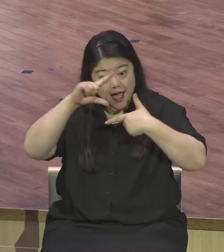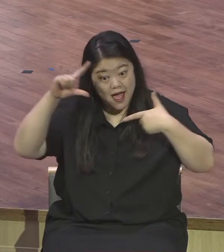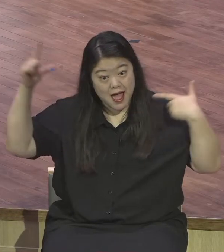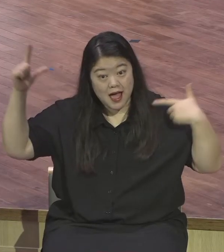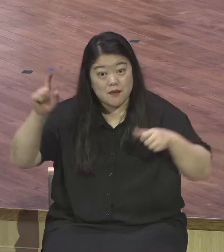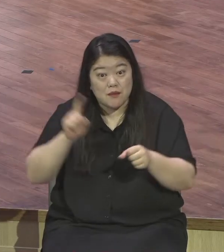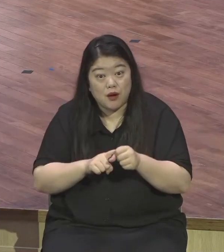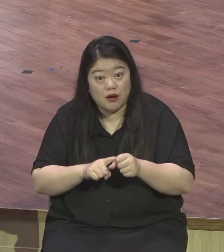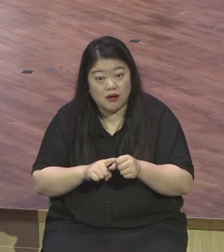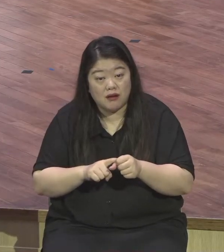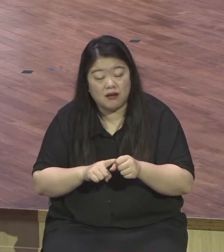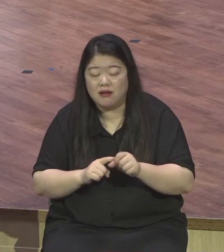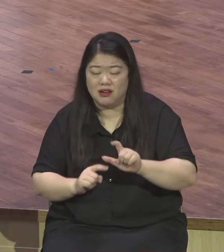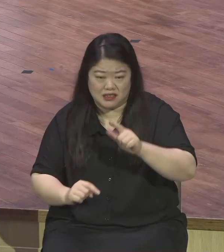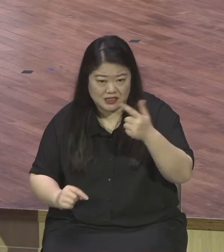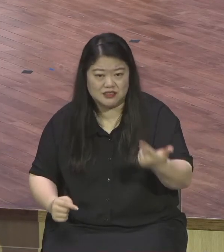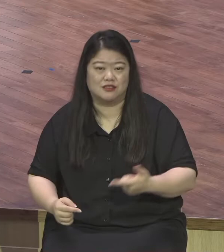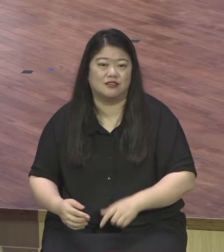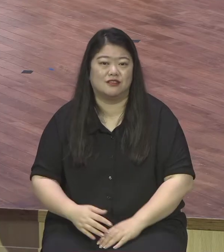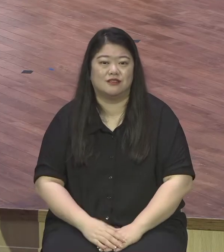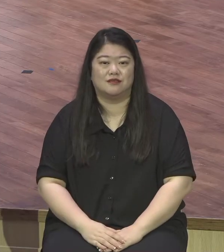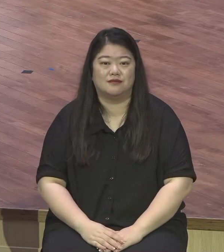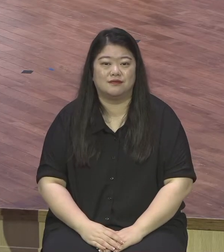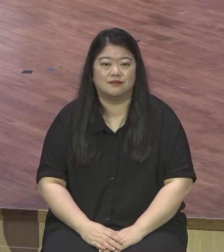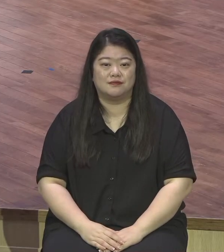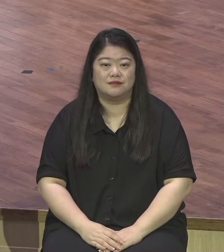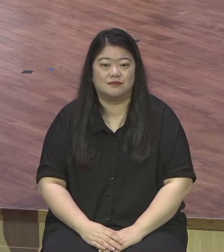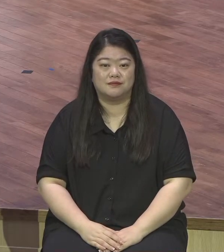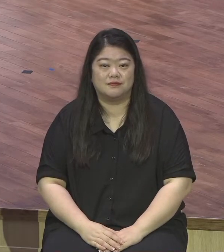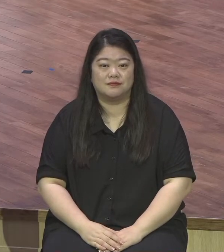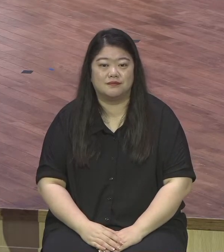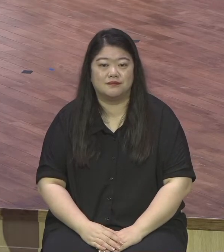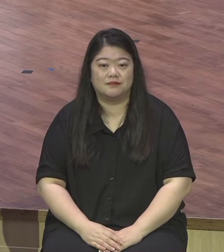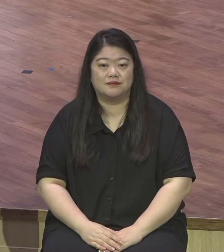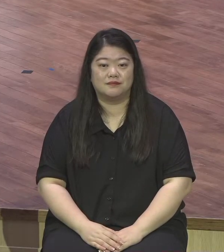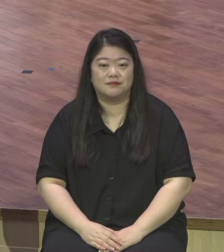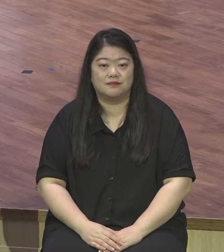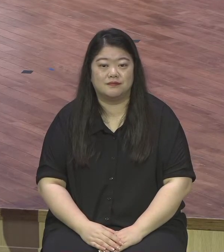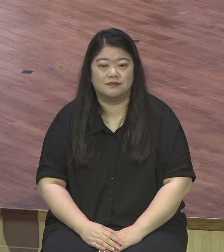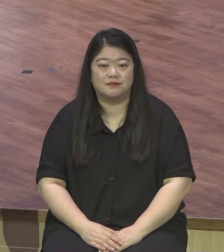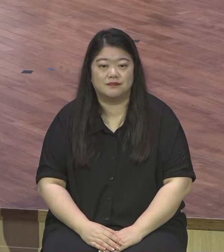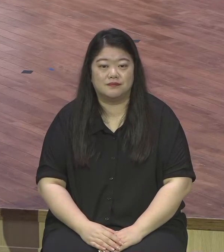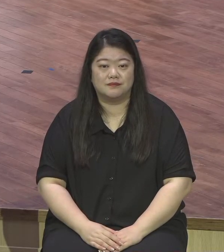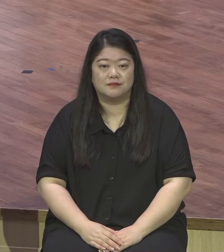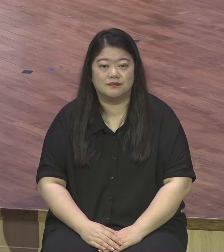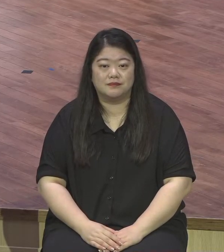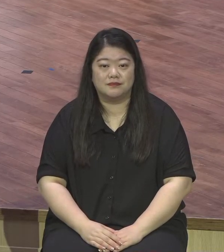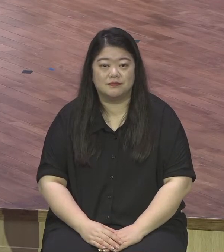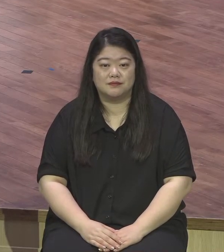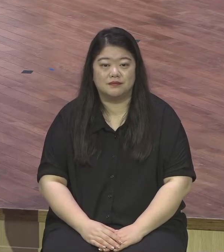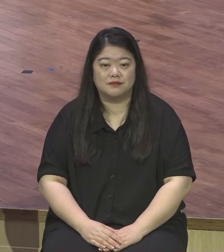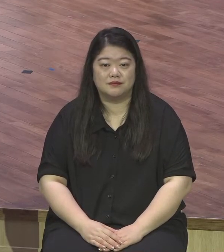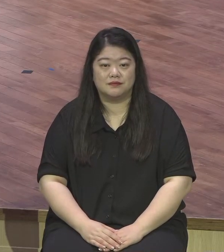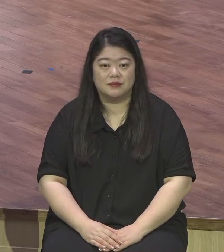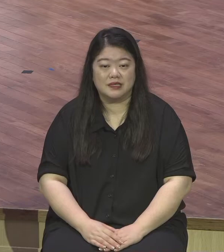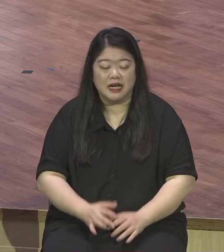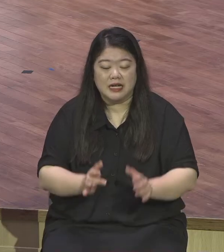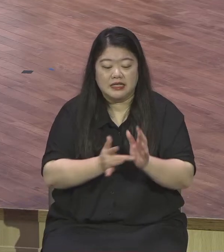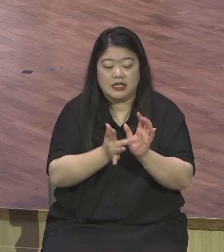예수님의 제자들을 비롯해서 모든 유대인들은 예수님께서 이 땅에 오신 본질을 다 못 본 거예요 놓친